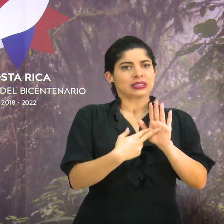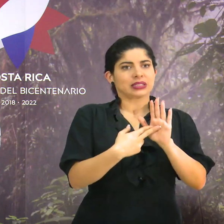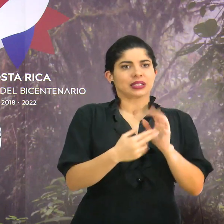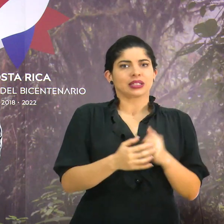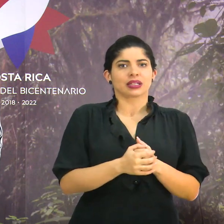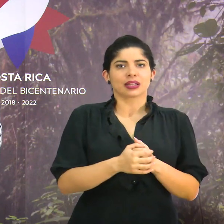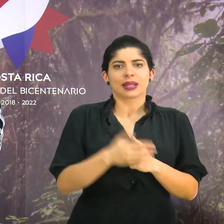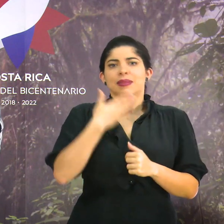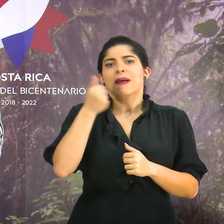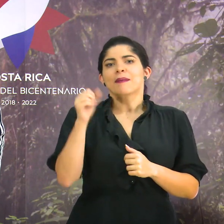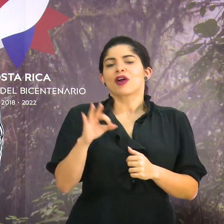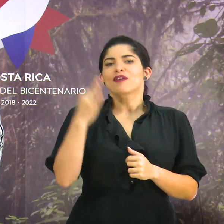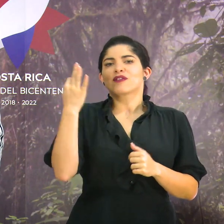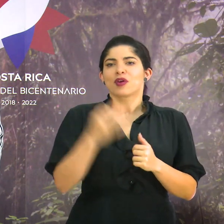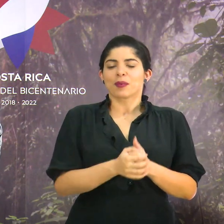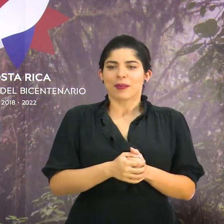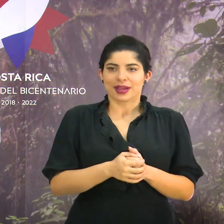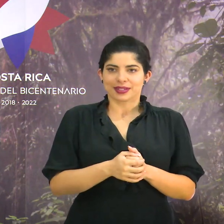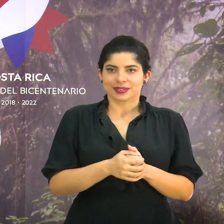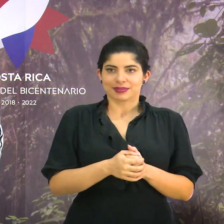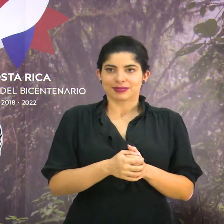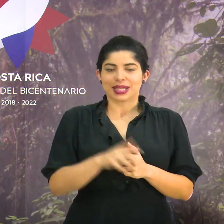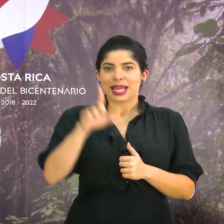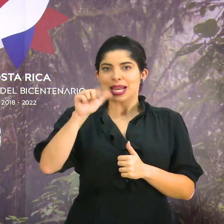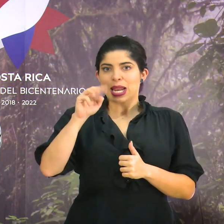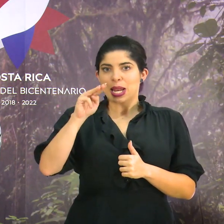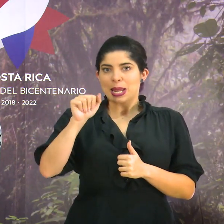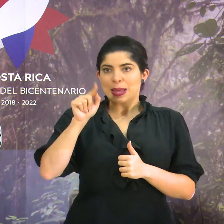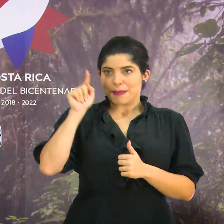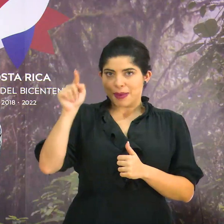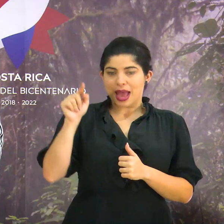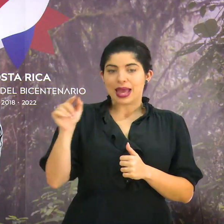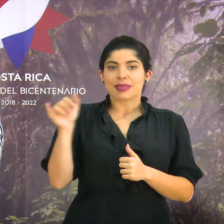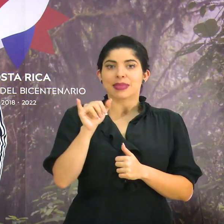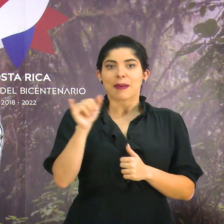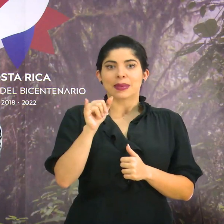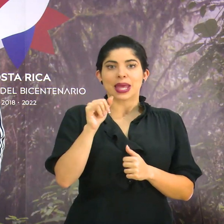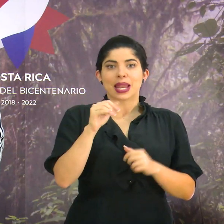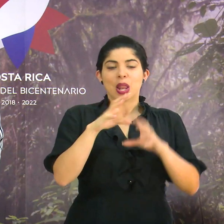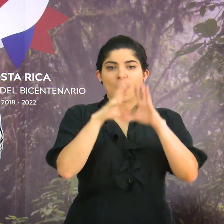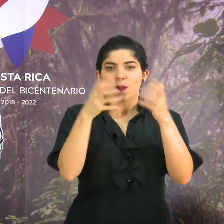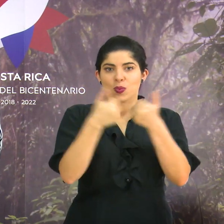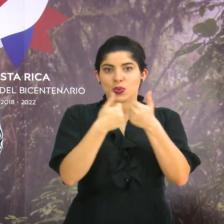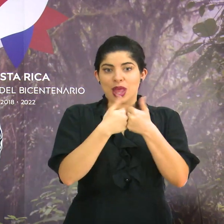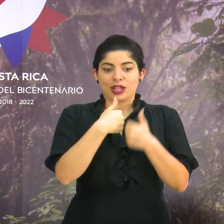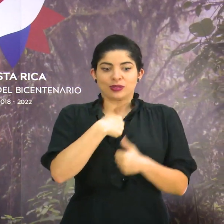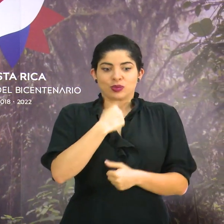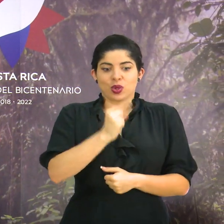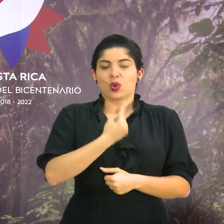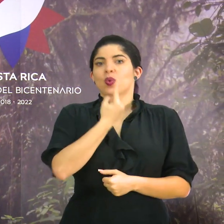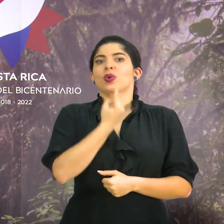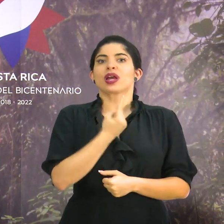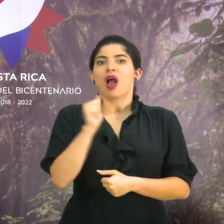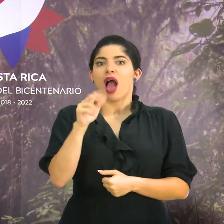de la mejor manera en Lima y en el mundial. De hecho, soy el único